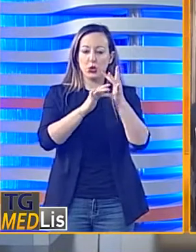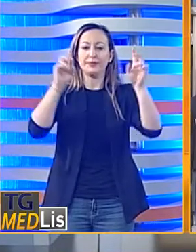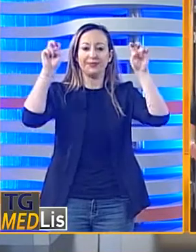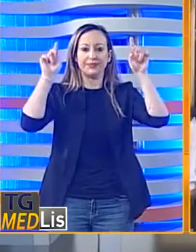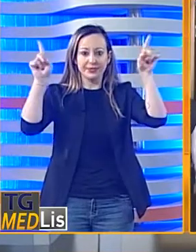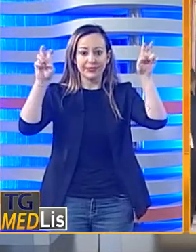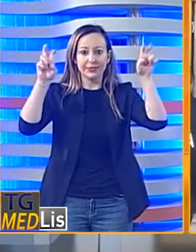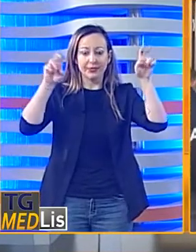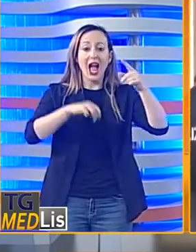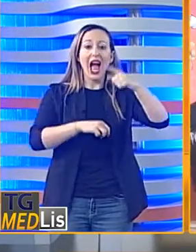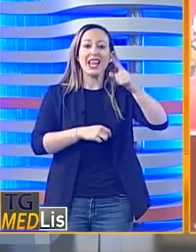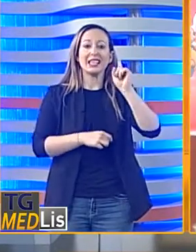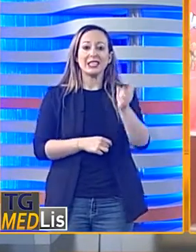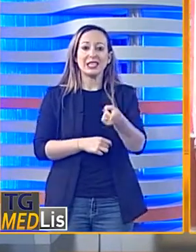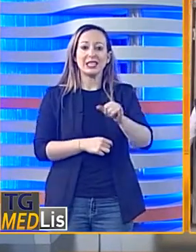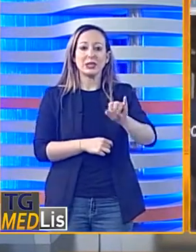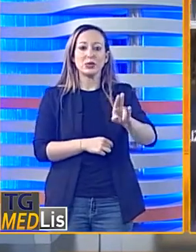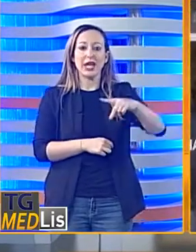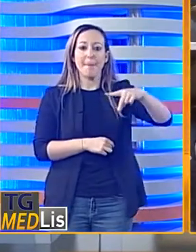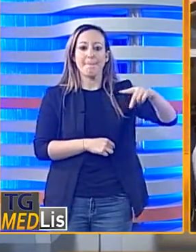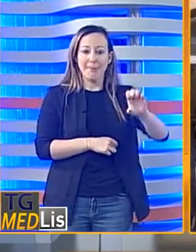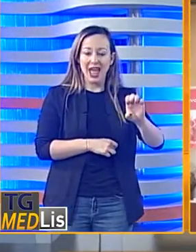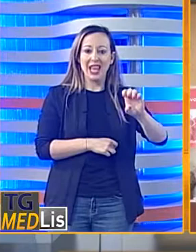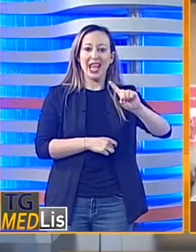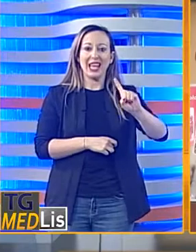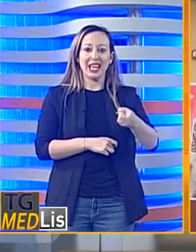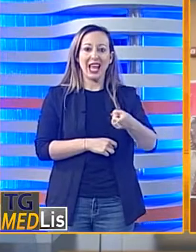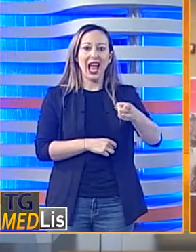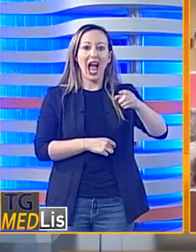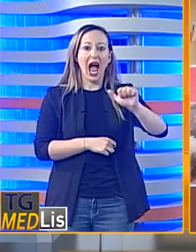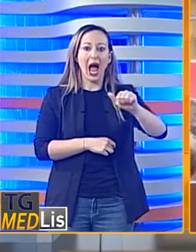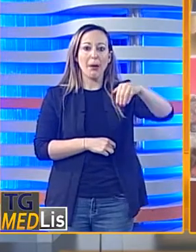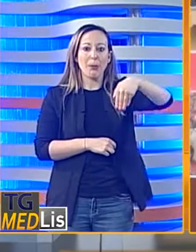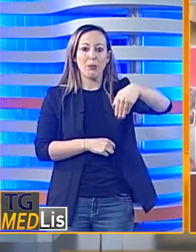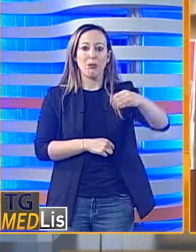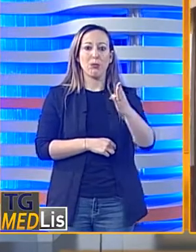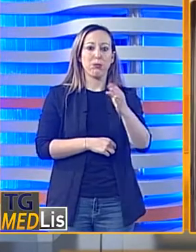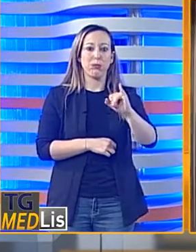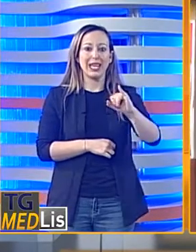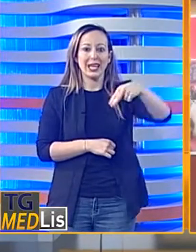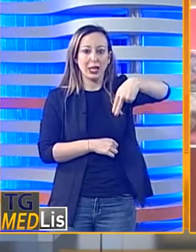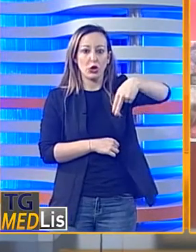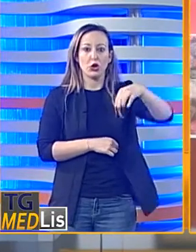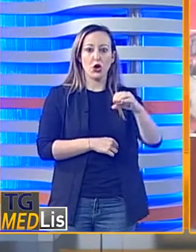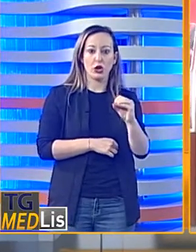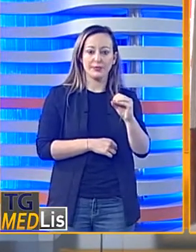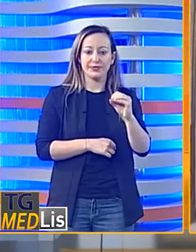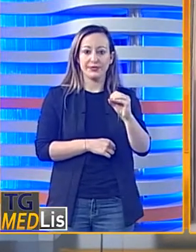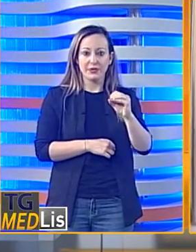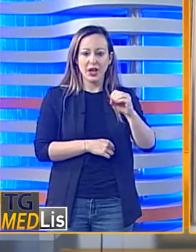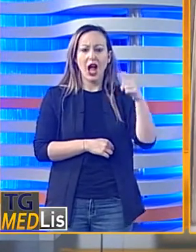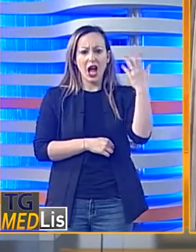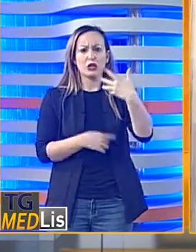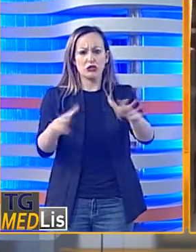Già detenuto da oltre un anno è raggiunto oggi da un'ordinanza di arresti domiciliari. Il reato